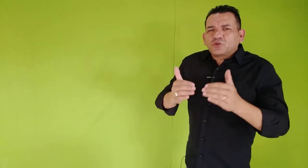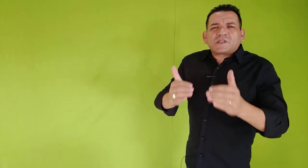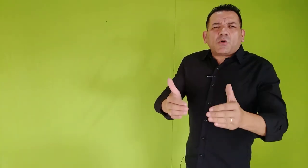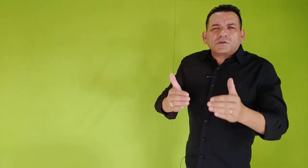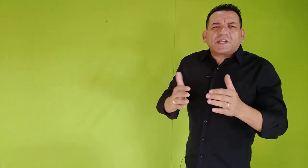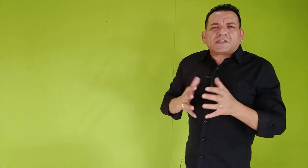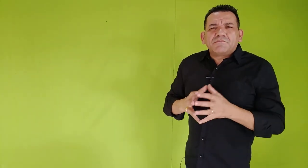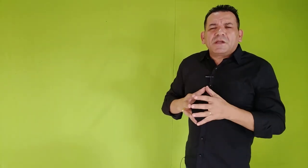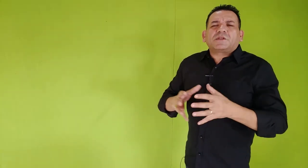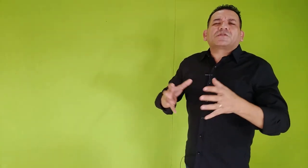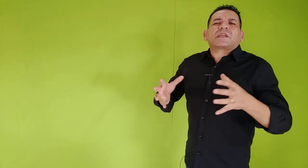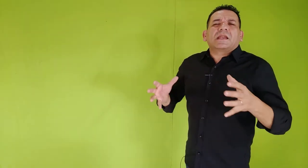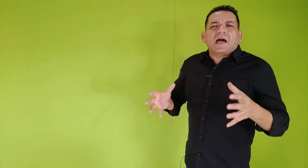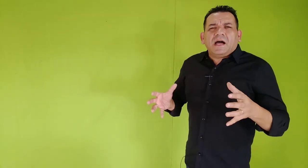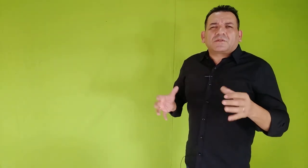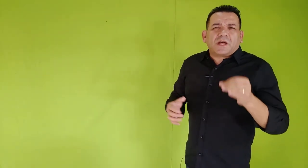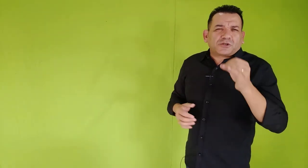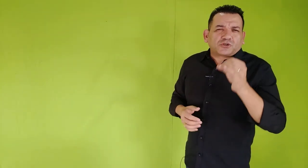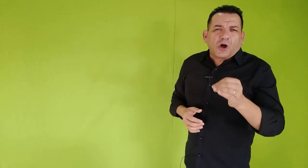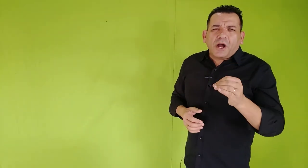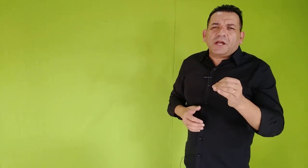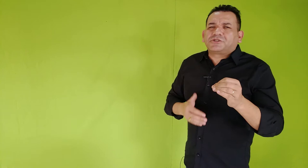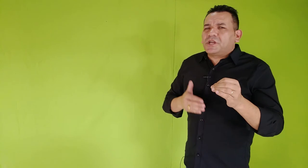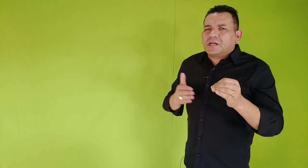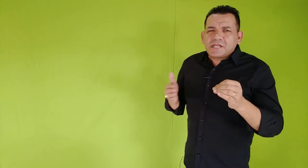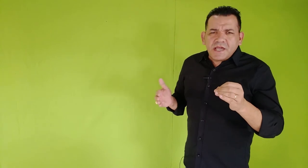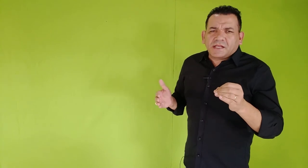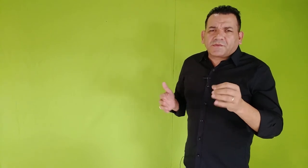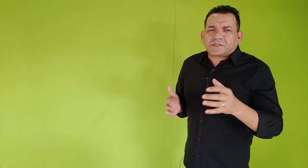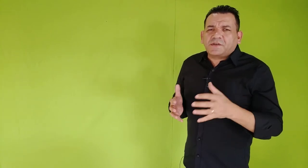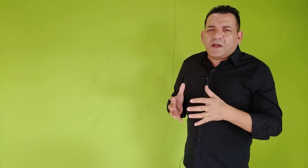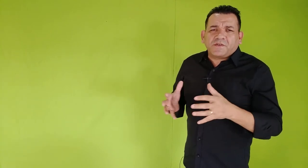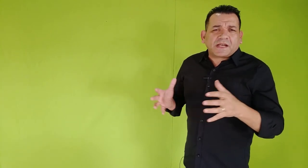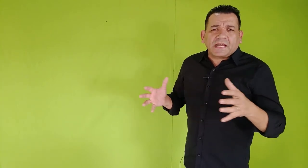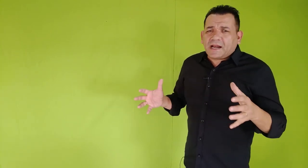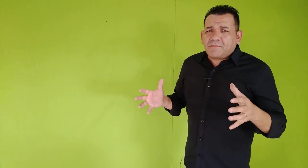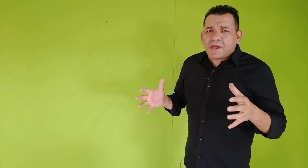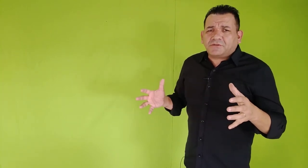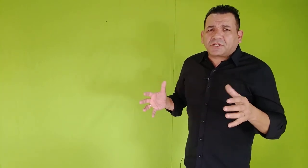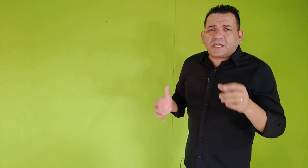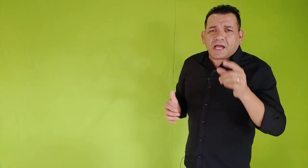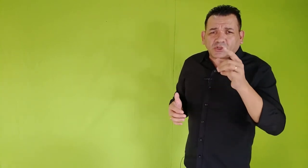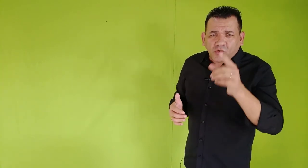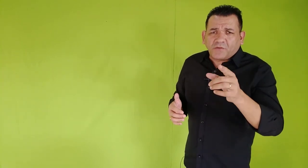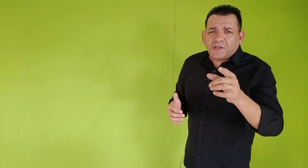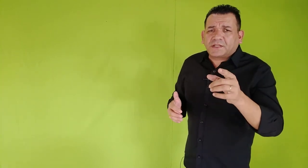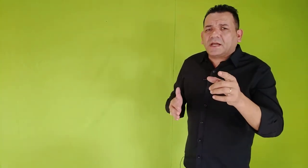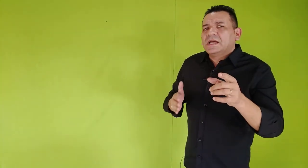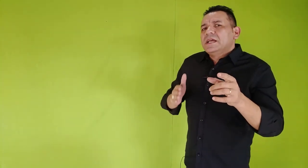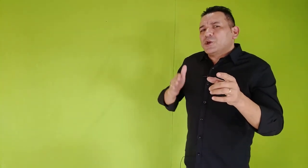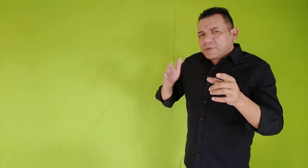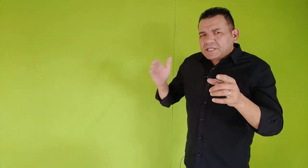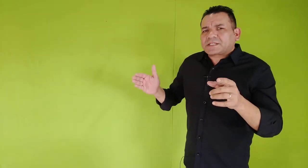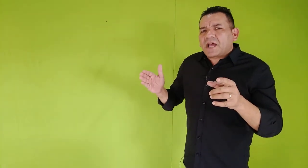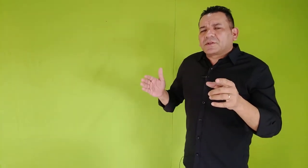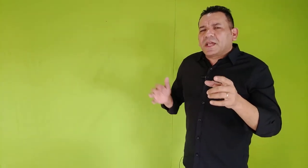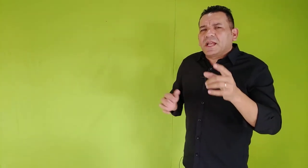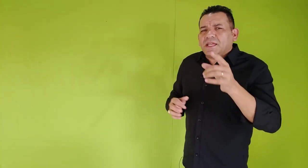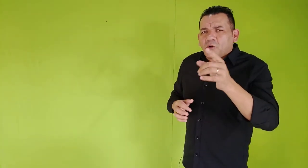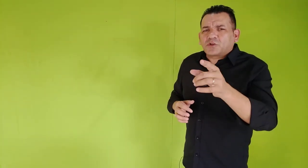os acontecimentos e os relatos da história de Elias, você vai ver claramente que a sua vida, e o ministério dele, em alguns